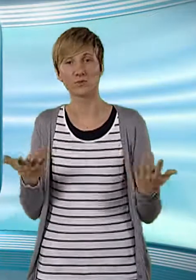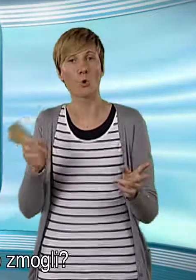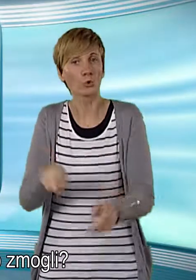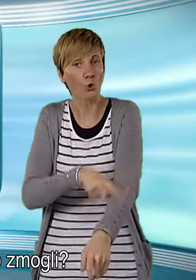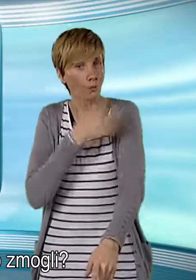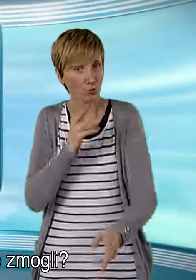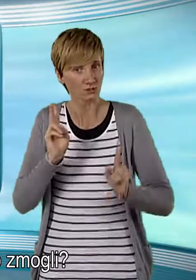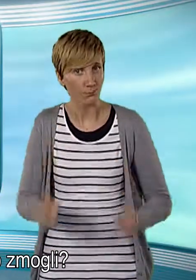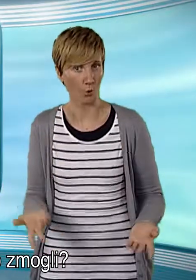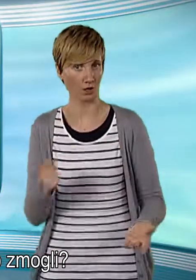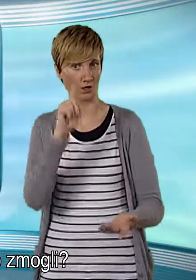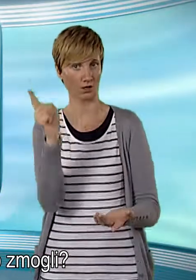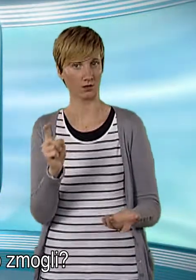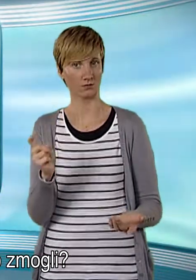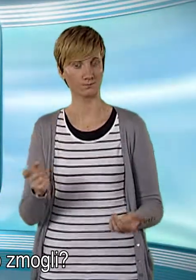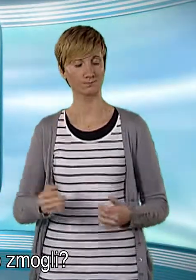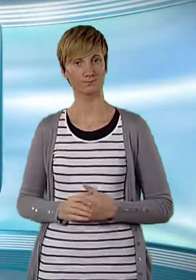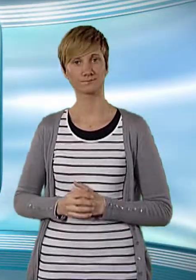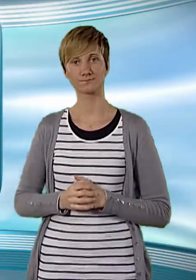Kako dolgo bomo zmogli?